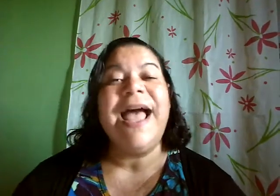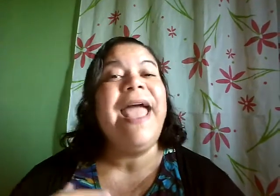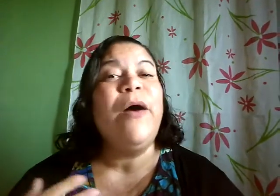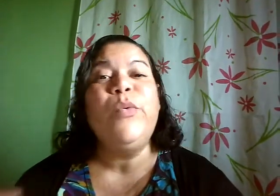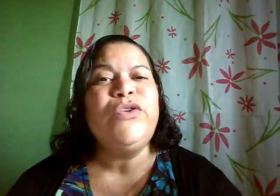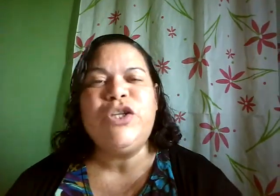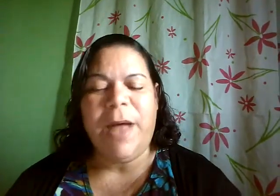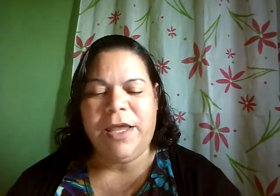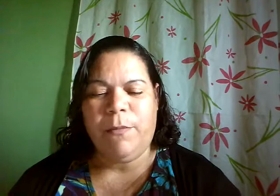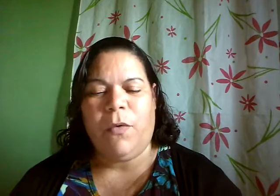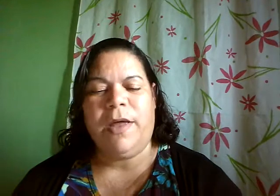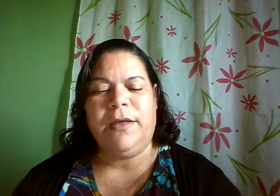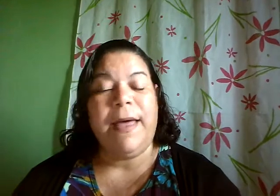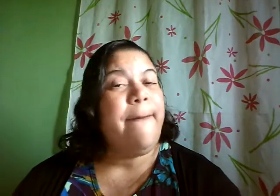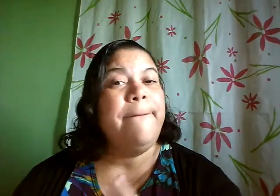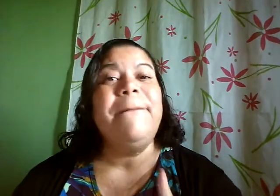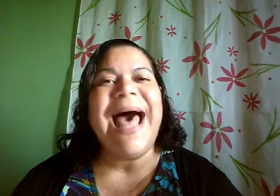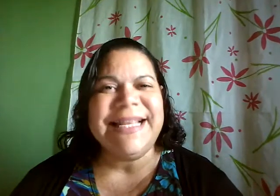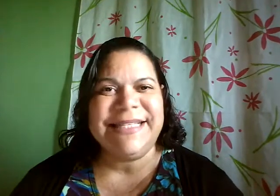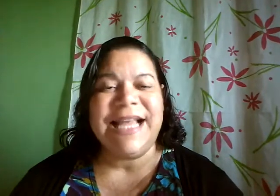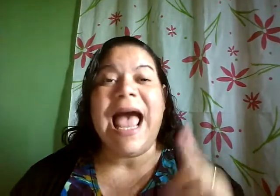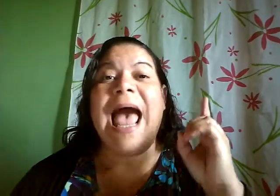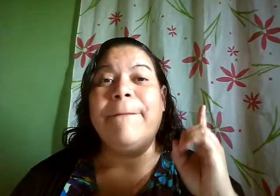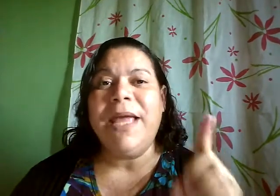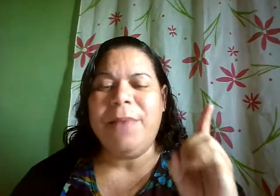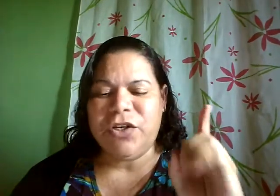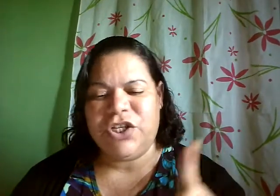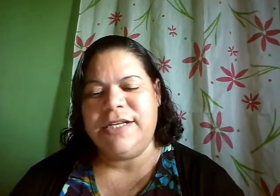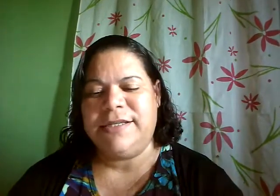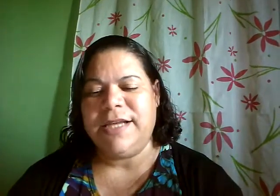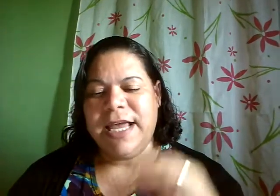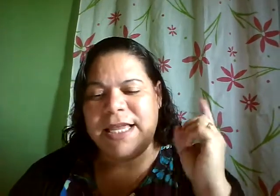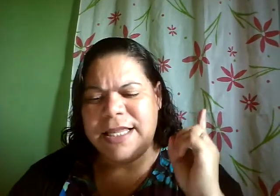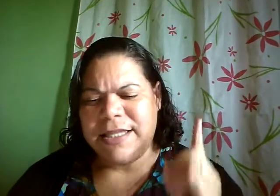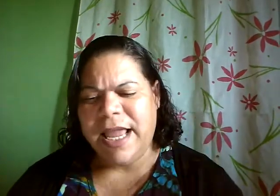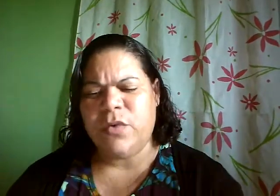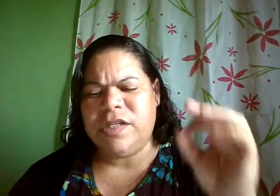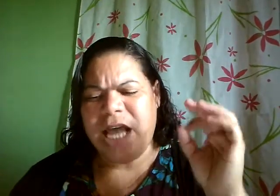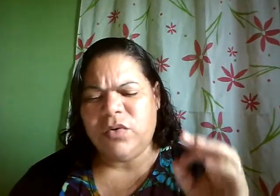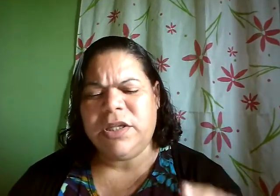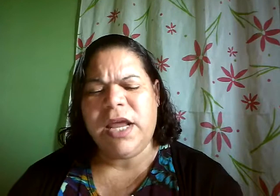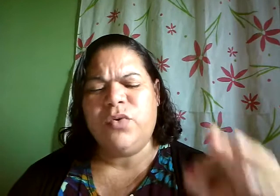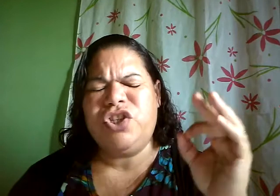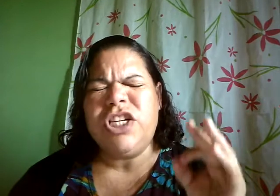é a última que morre, Mas, a Bíblia diz que Deus é o Deus de